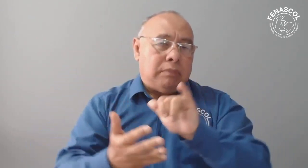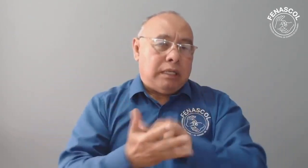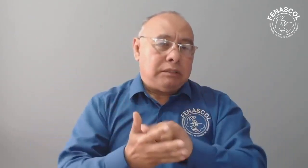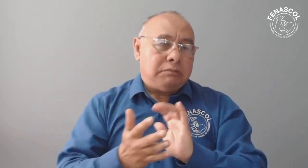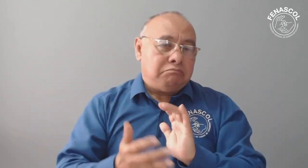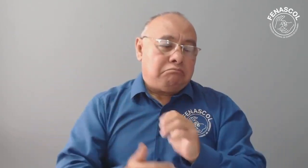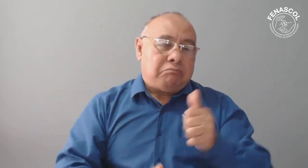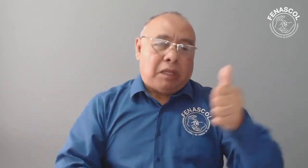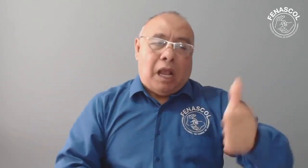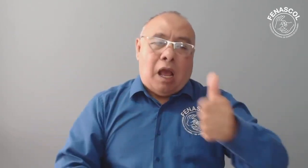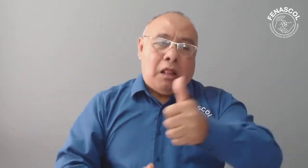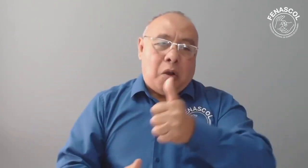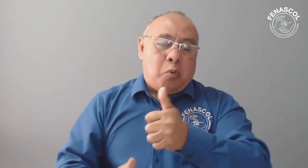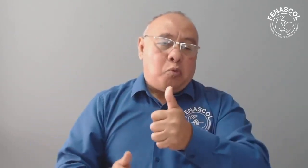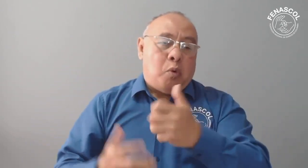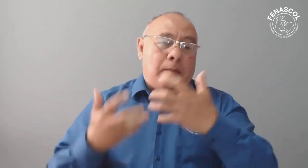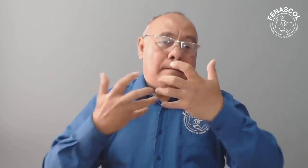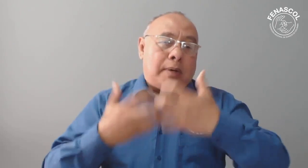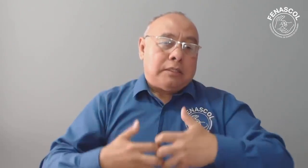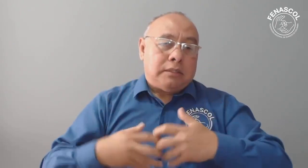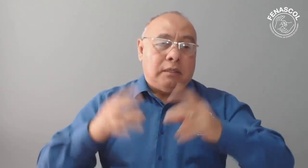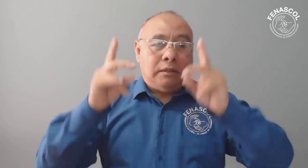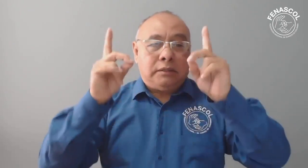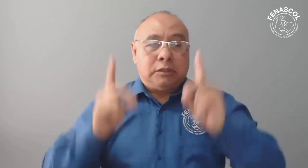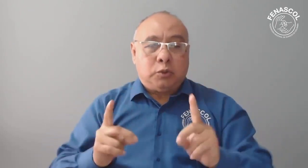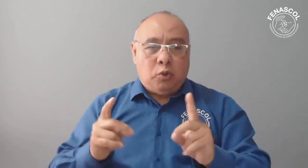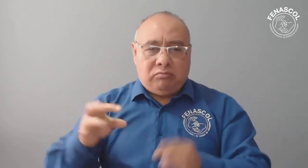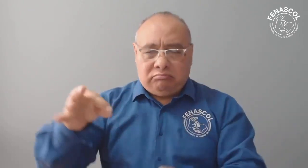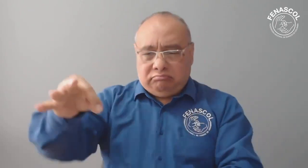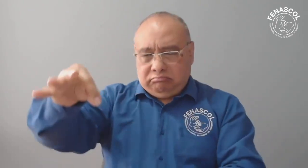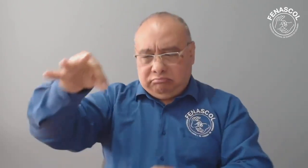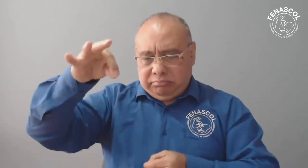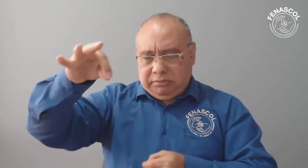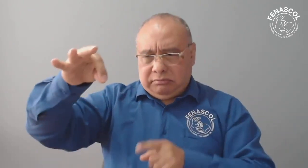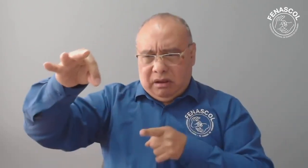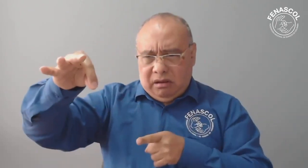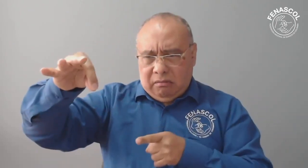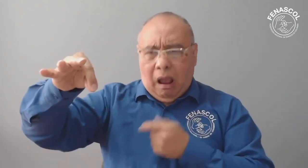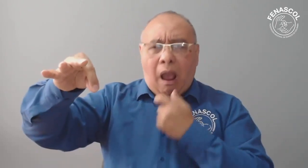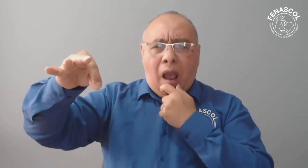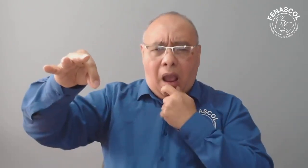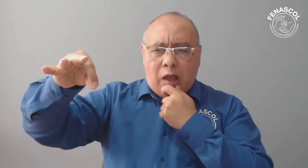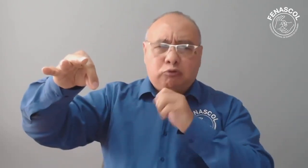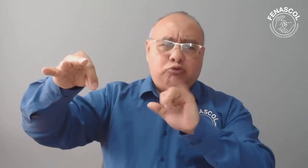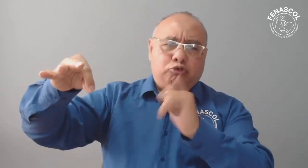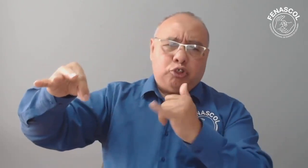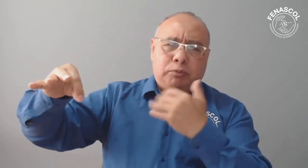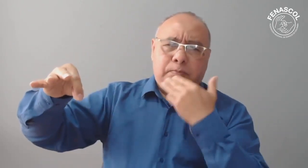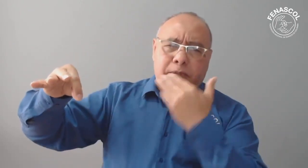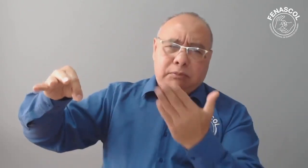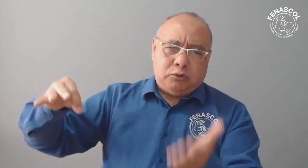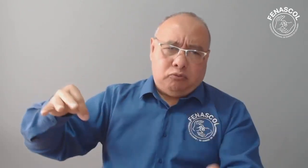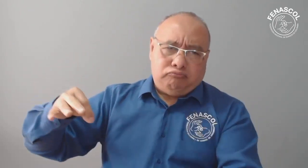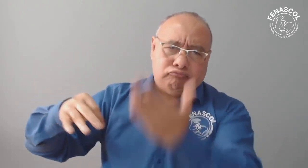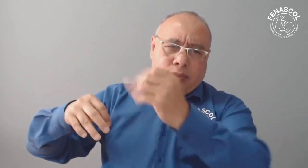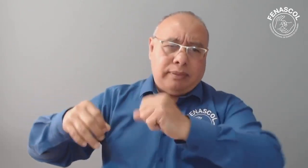Realizado el trámite por parte de ustedes, cada entidad responsable de otorgar o abstenerse de dar este permiso.